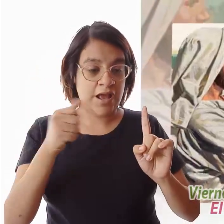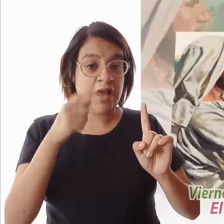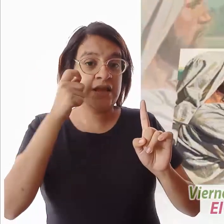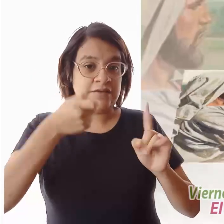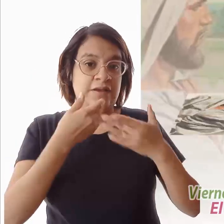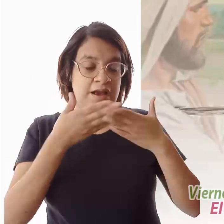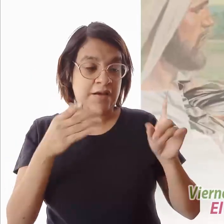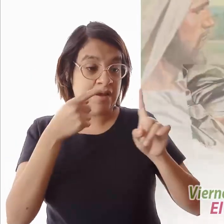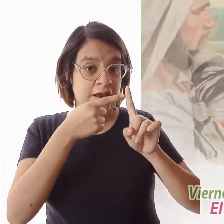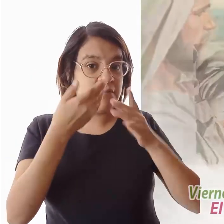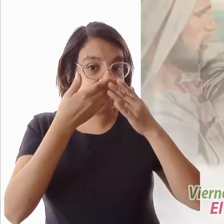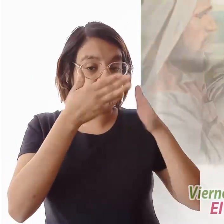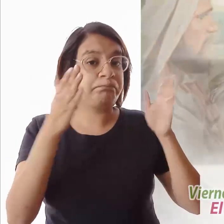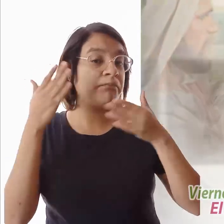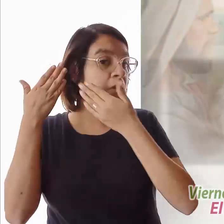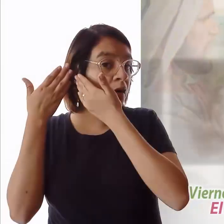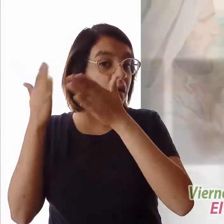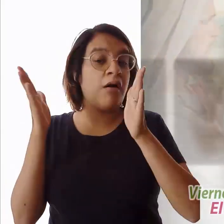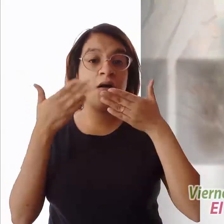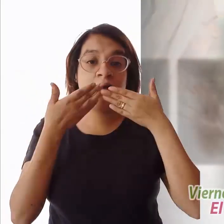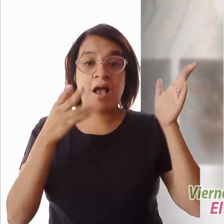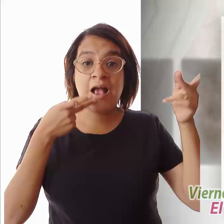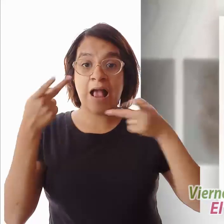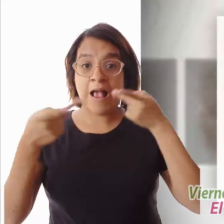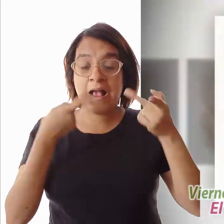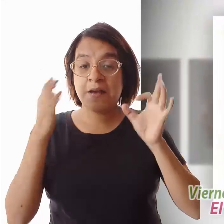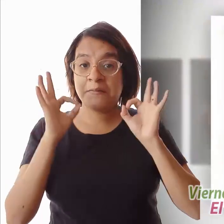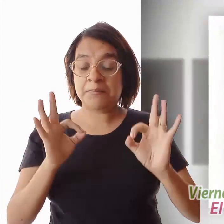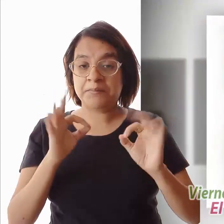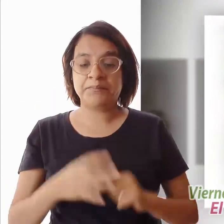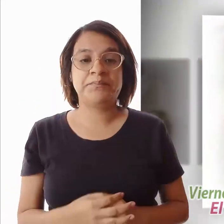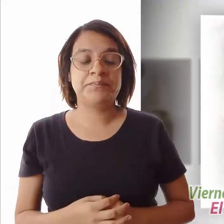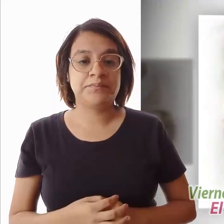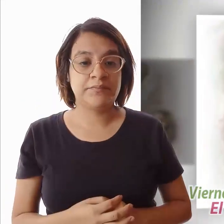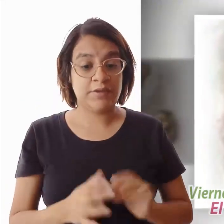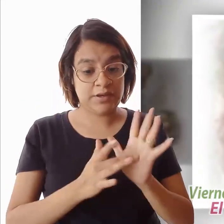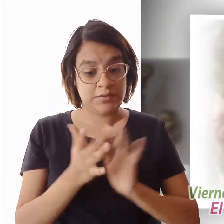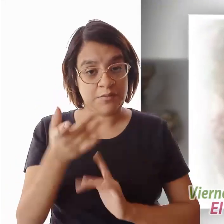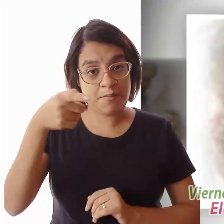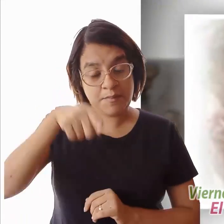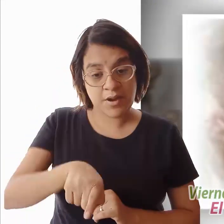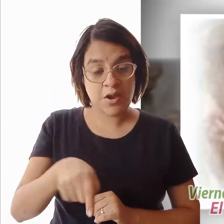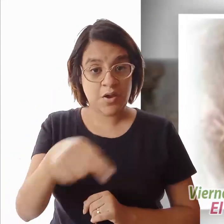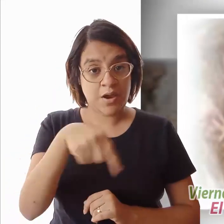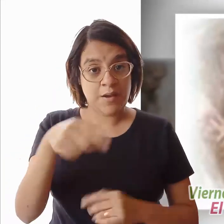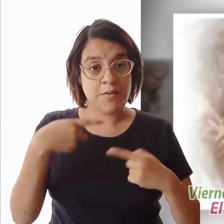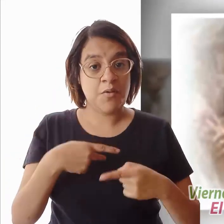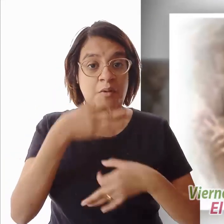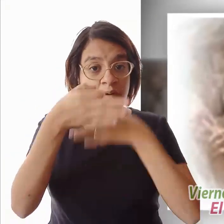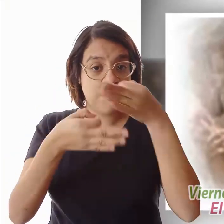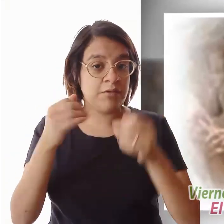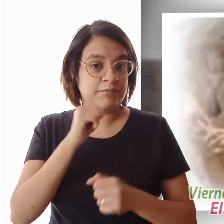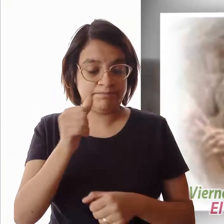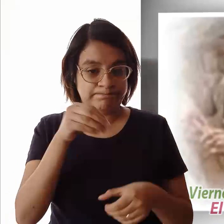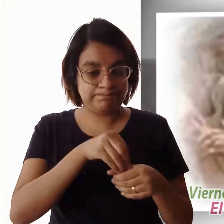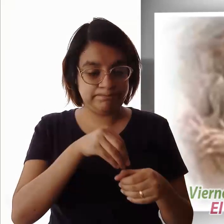se le abrieron los oídos, se le soltó la traba de la lengua y empezó a hablar sin dificultad. Él les mandó que no lo